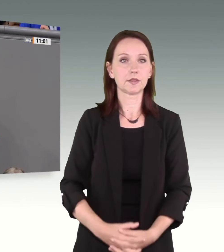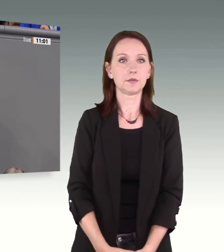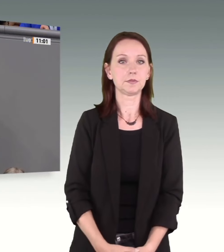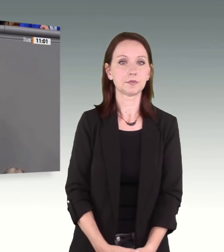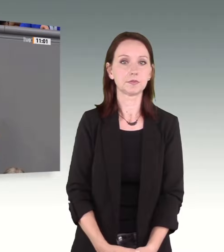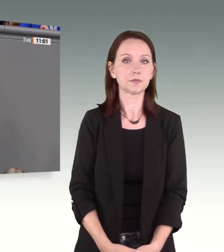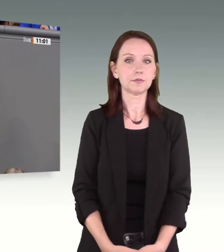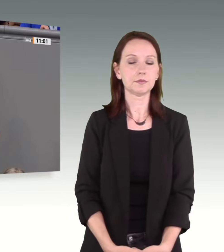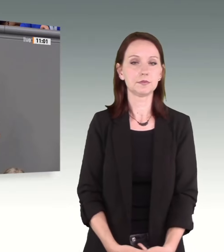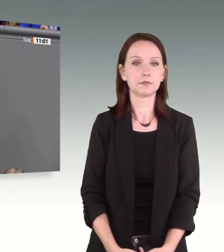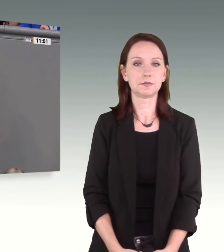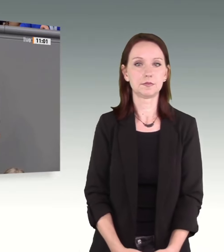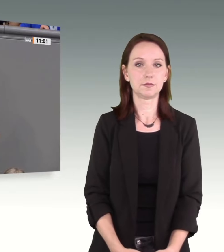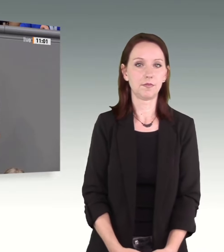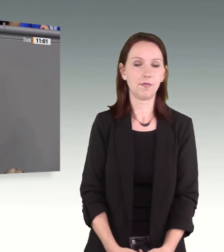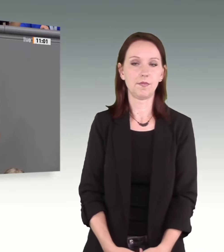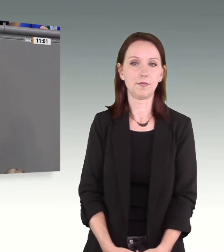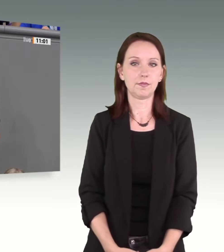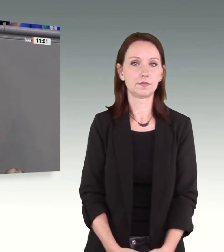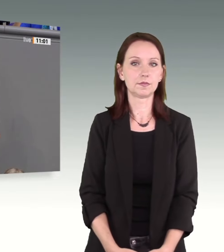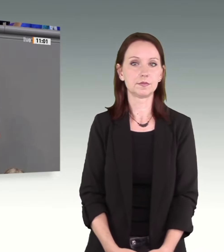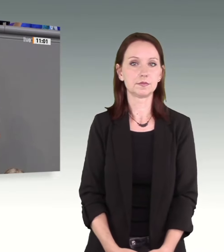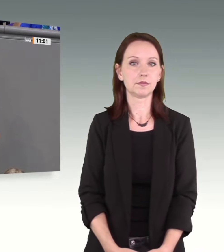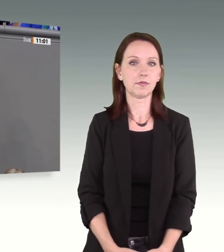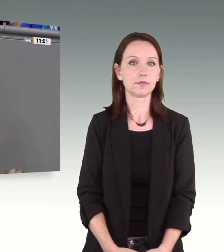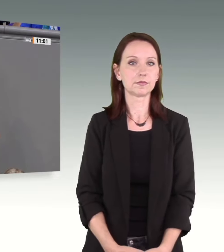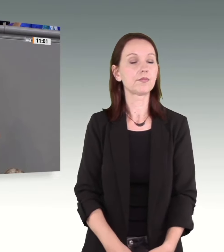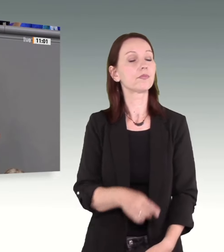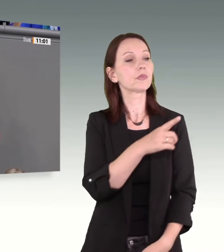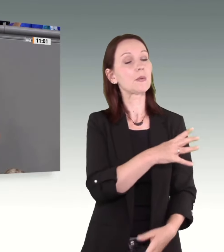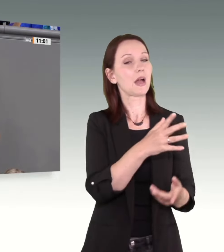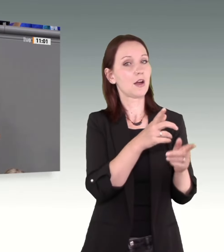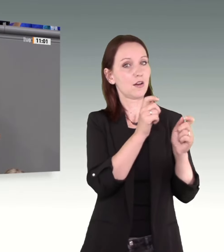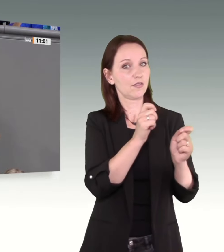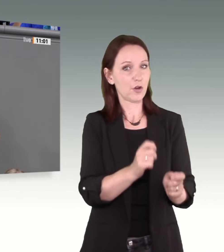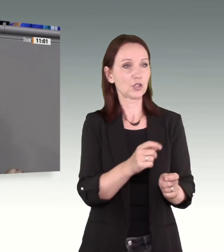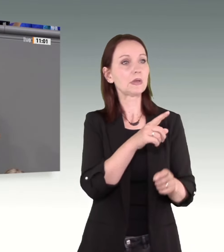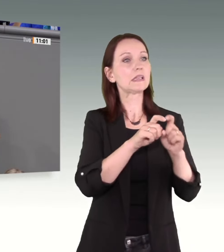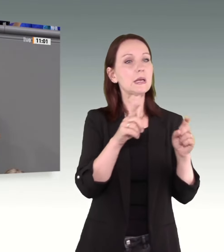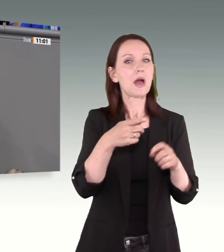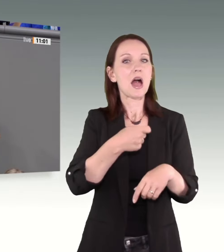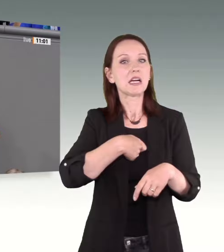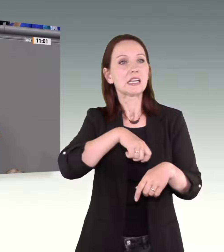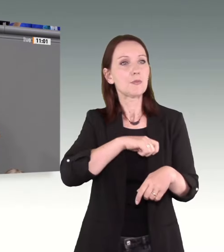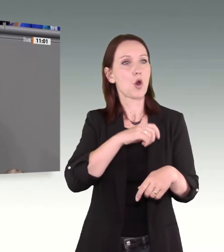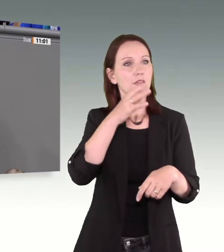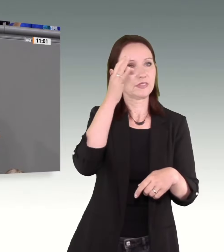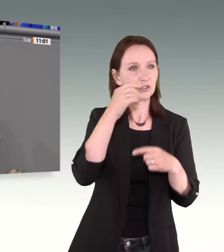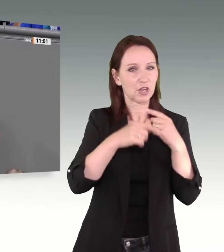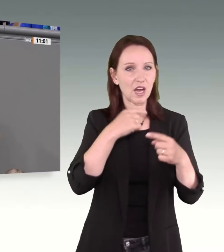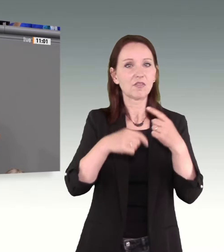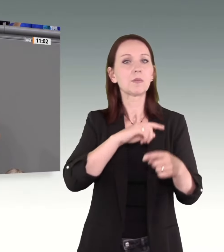Aber nicht nur kriminologisch, auch genuin gesetzgebungstechnisch ist Ihr Vorschlag nicht zu Ende gedacht.